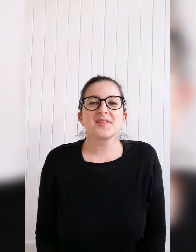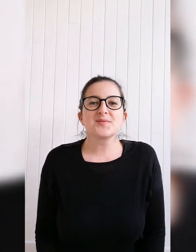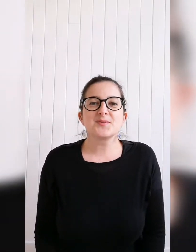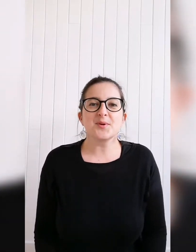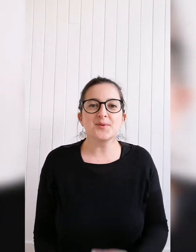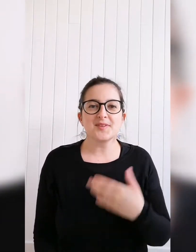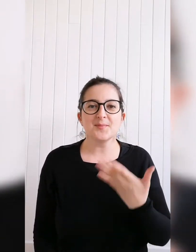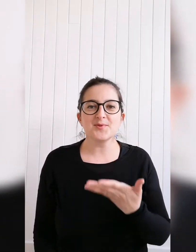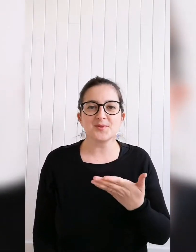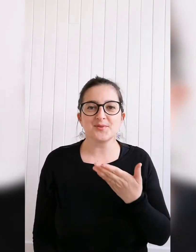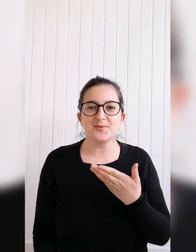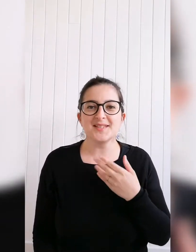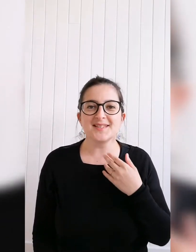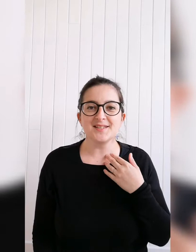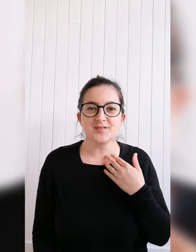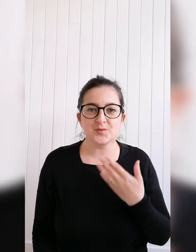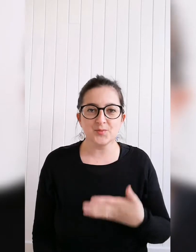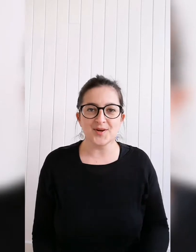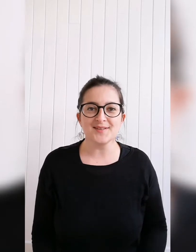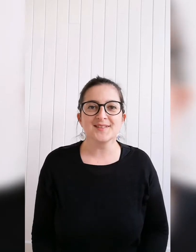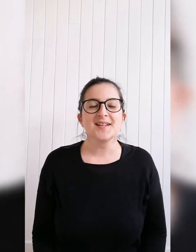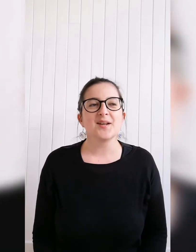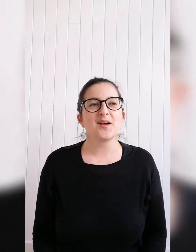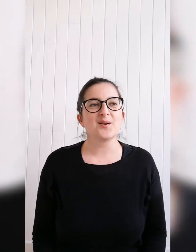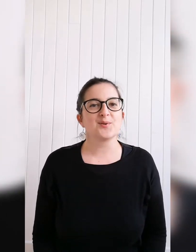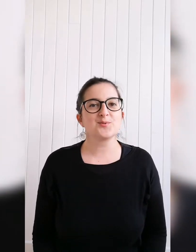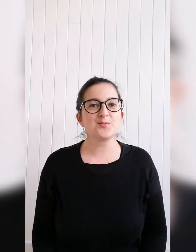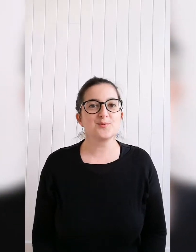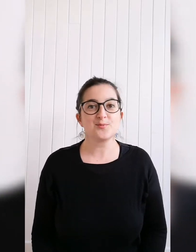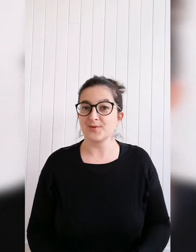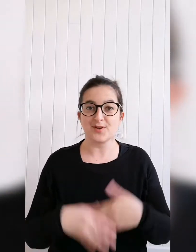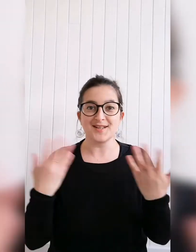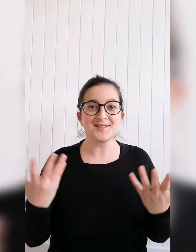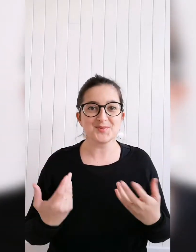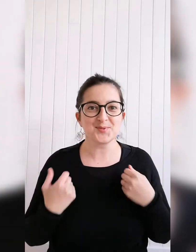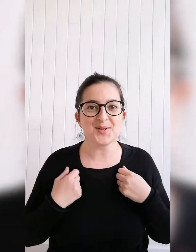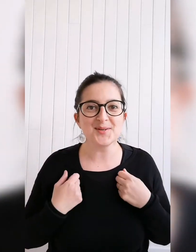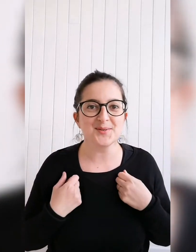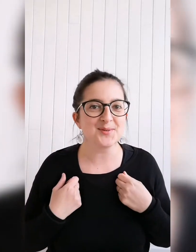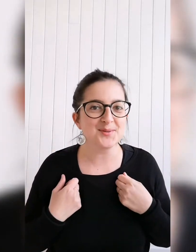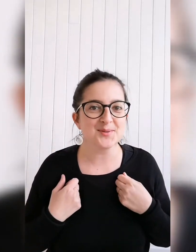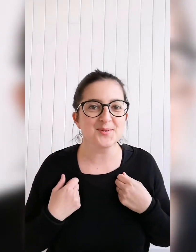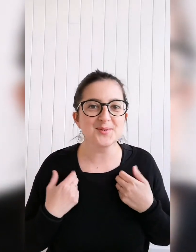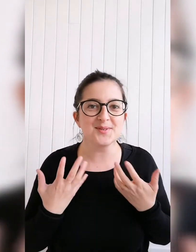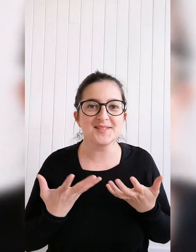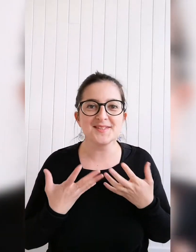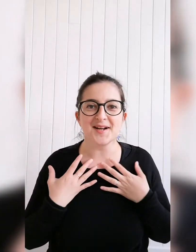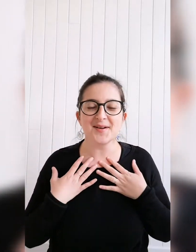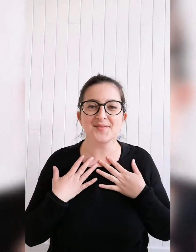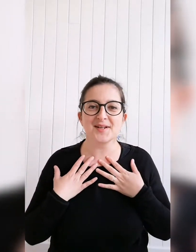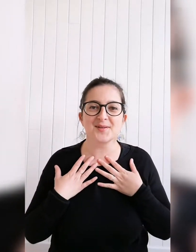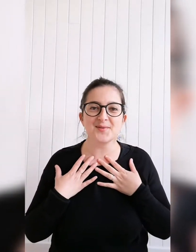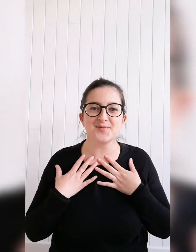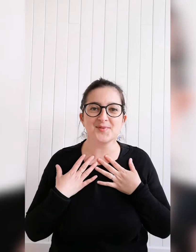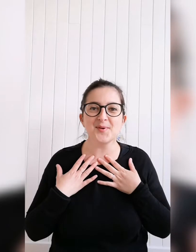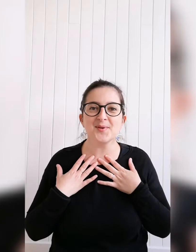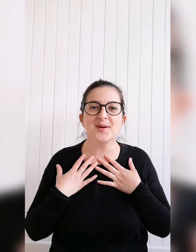sur le thème aujourd'hui des soins, des soins au quotidien avec l'enfant,